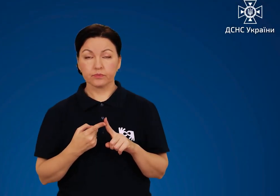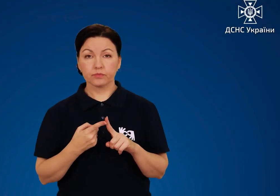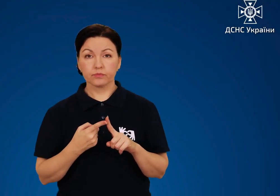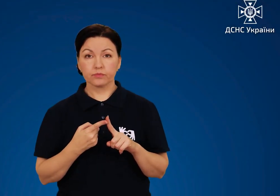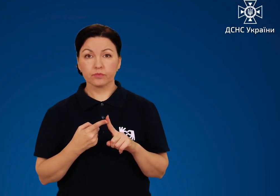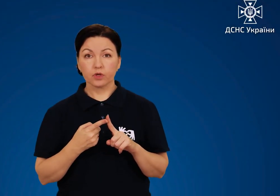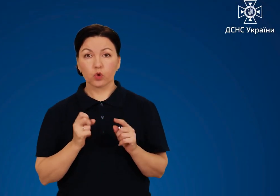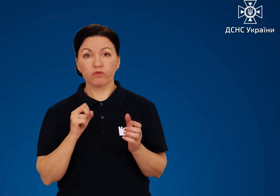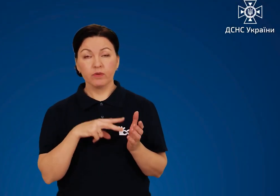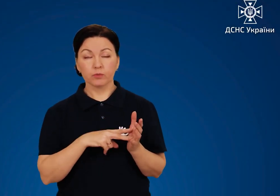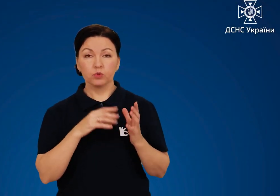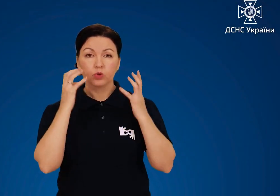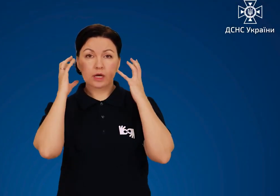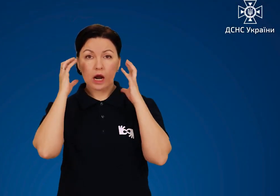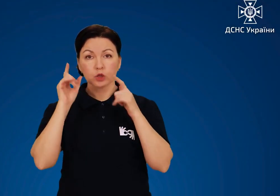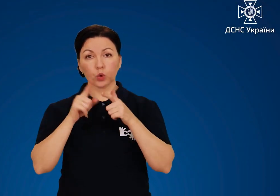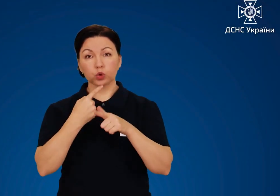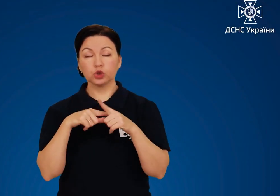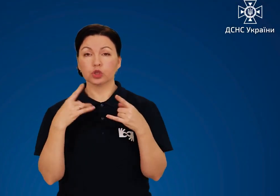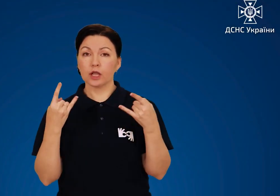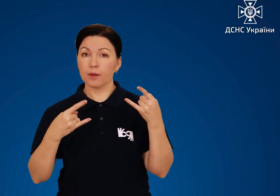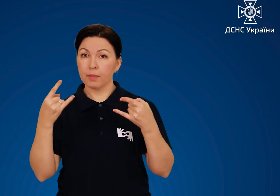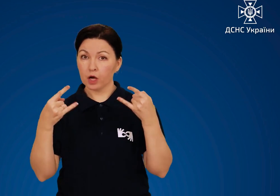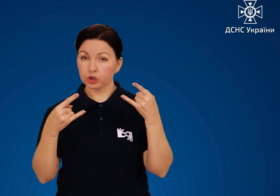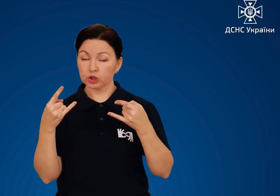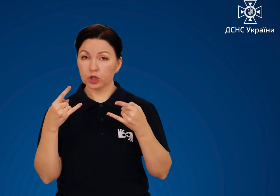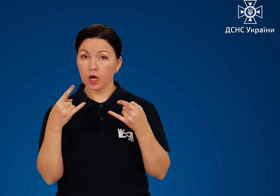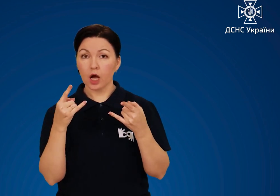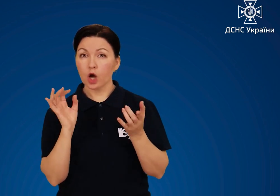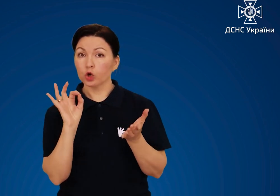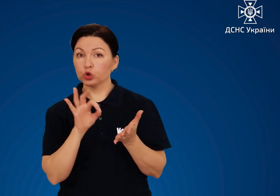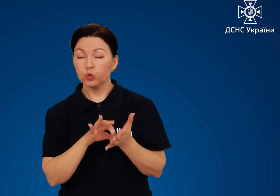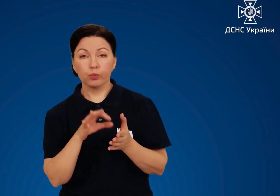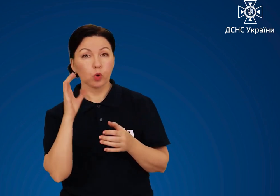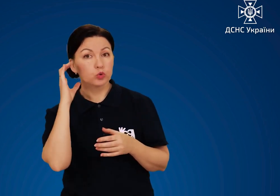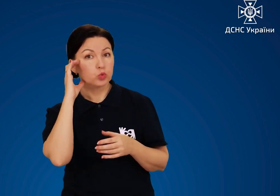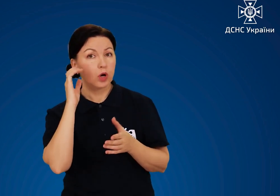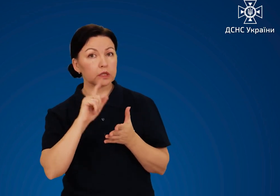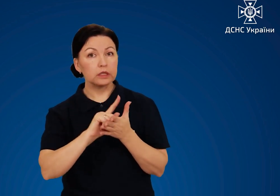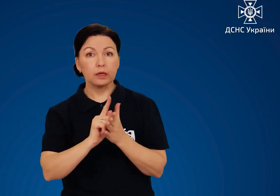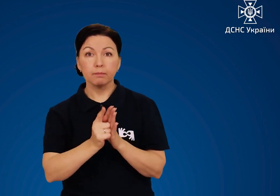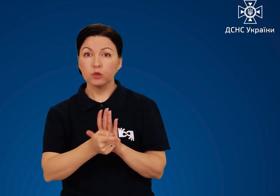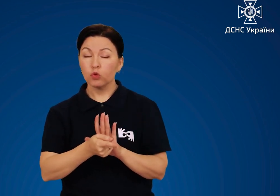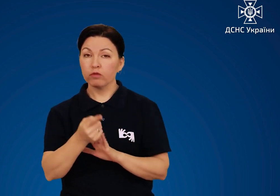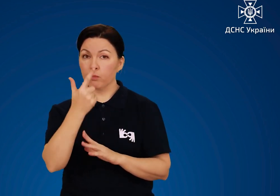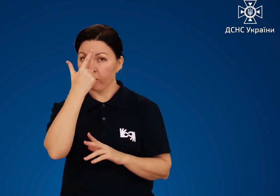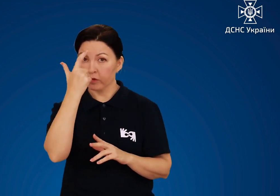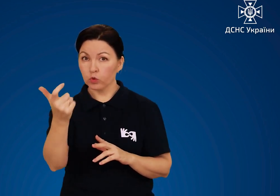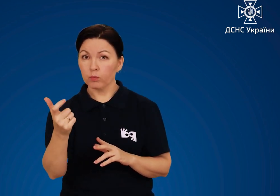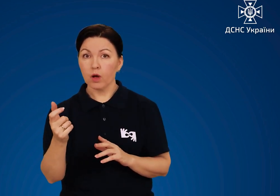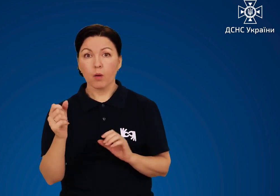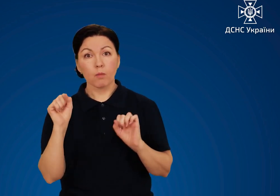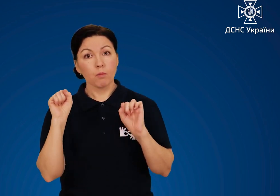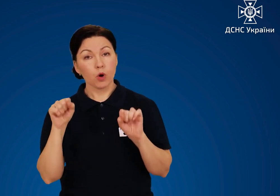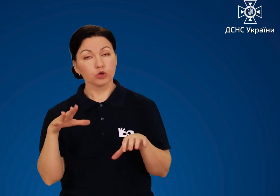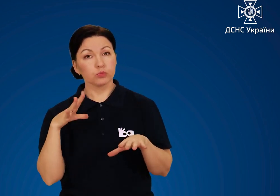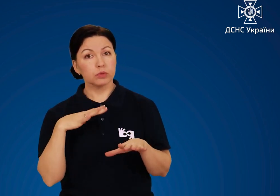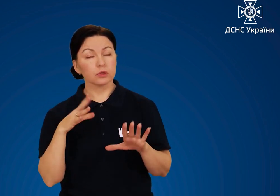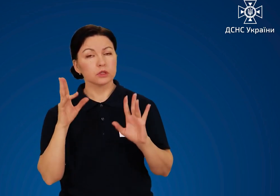Увімкнути радіо чи телебачення, щоб прослухати термінове повідомлення про можливу надзвичайну